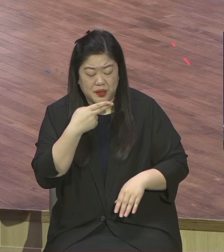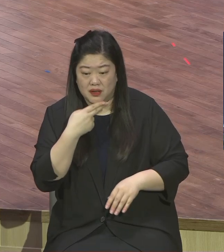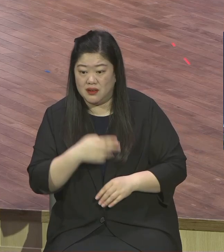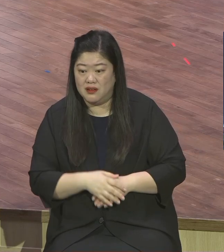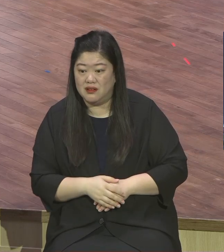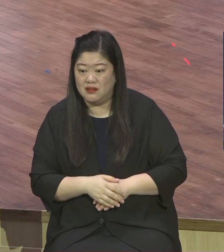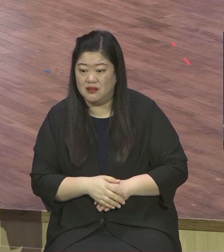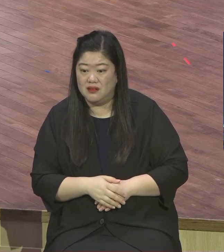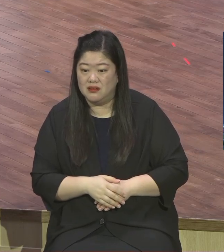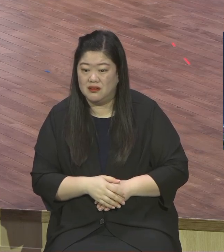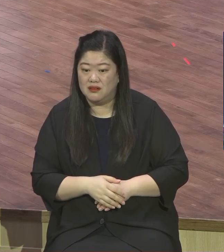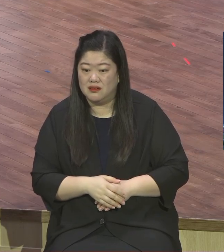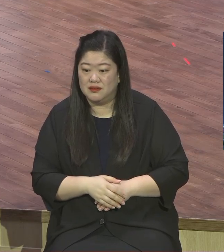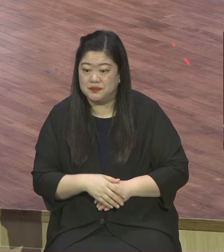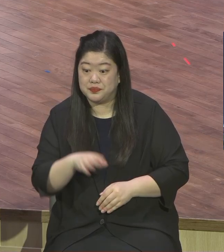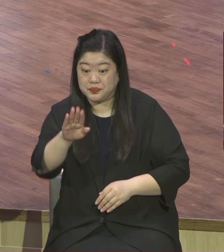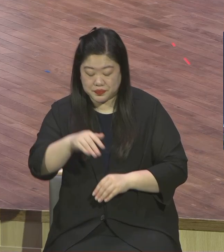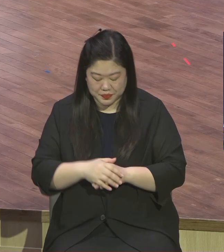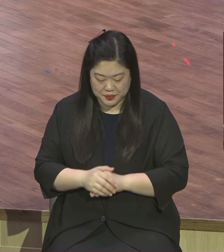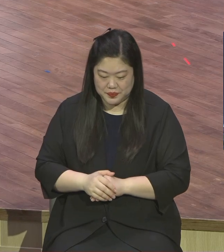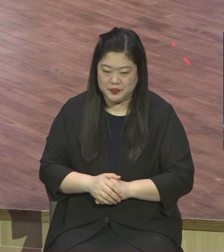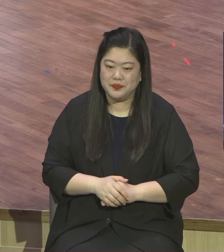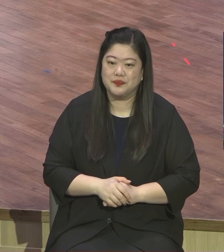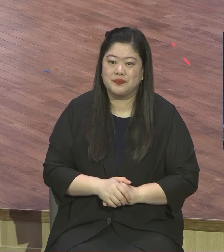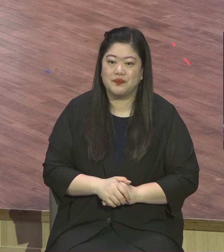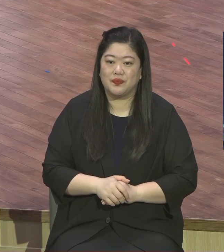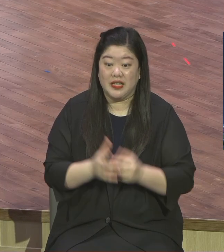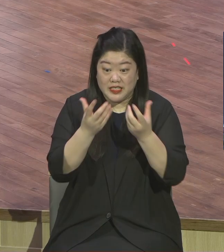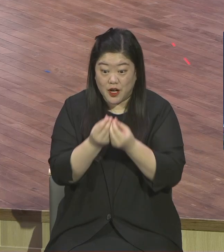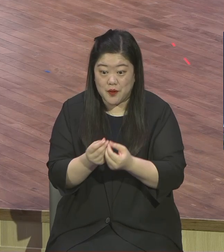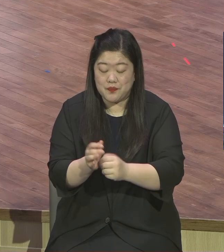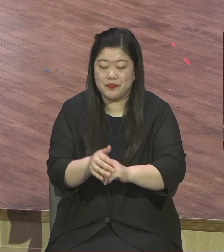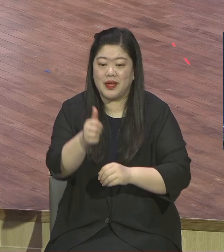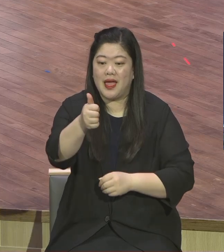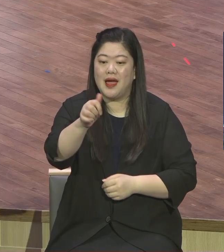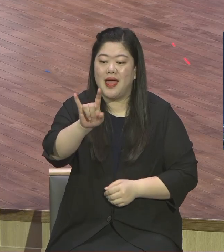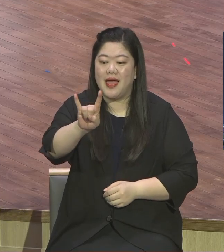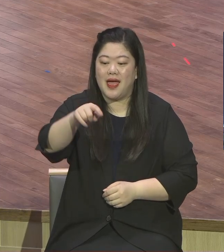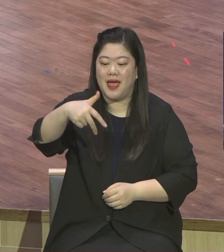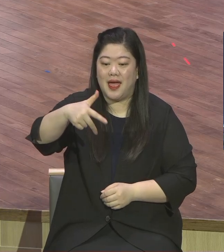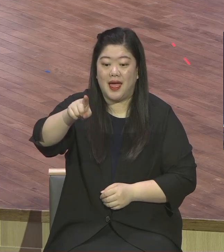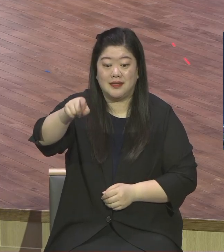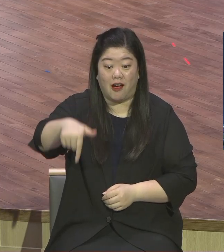상받습니까 해적 중에서 최고 상받 도둑기 젊은 놈이 상반대요 그렇죠